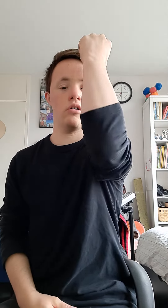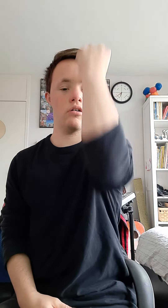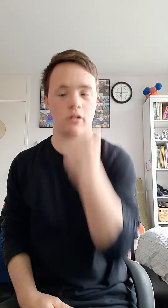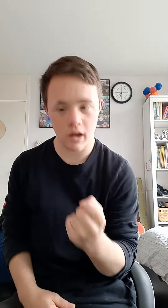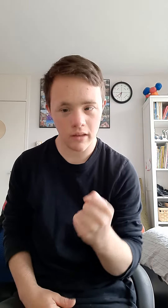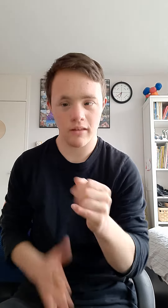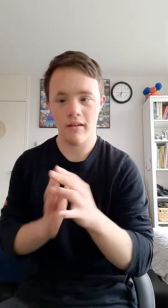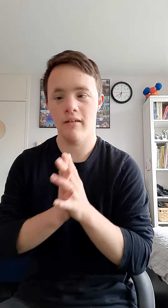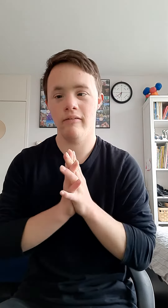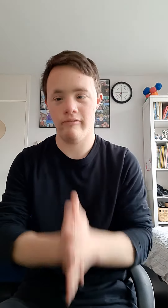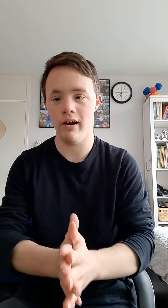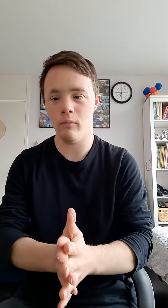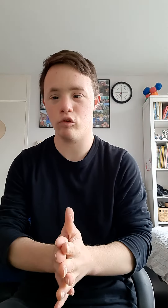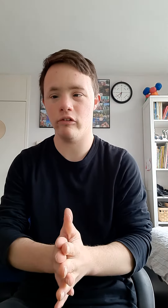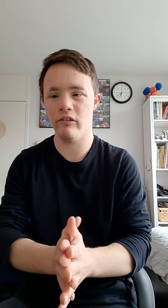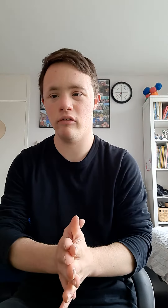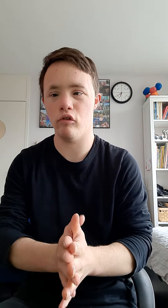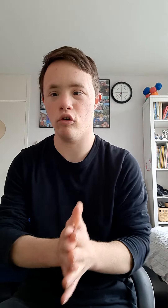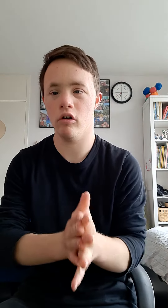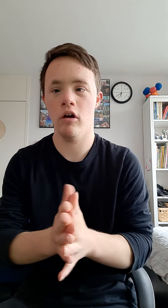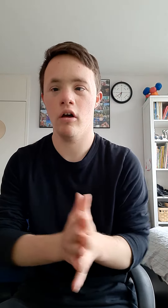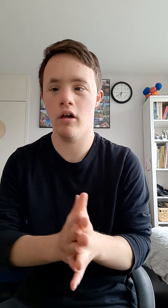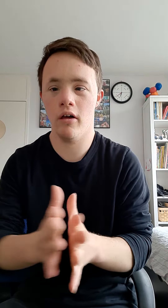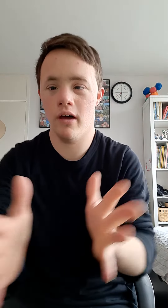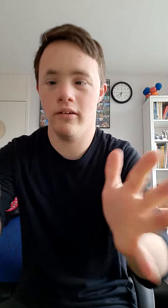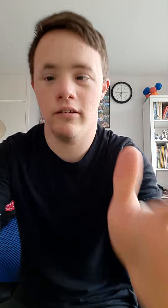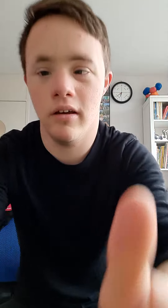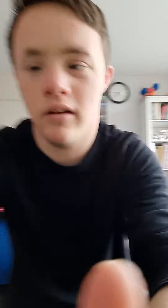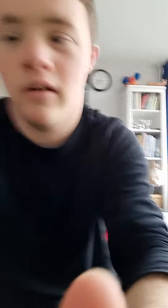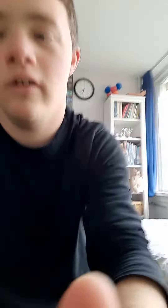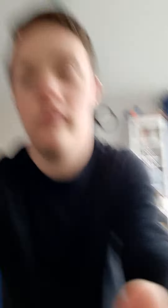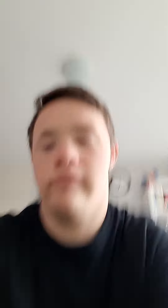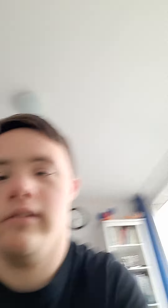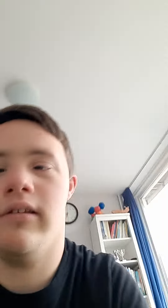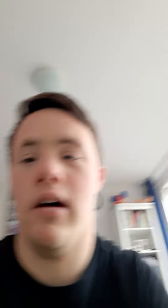Het is vandaag